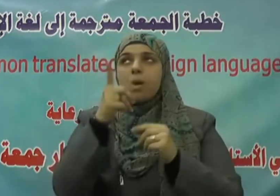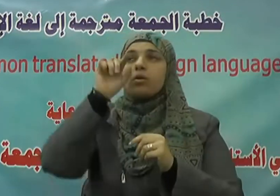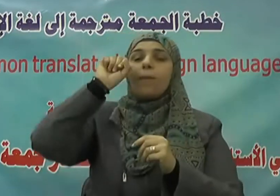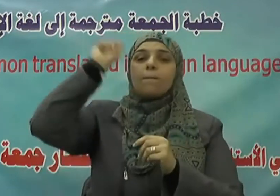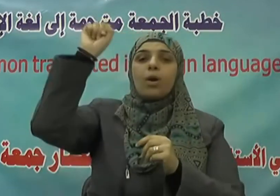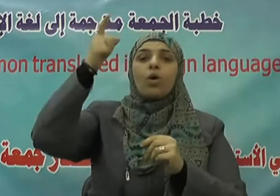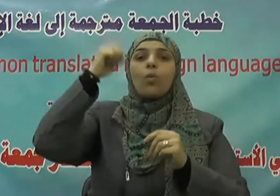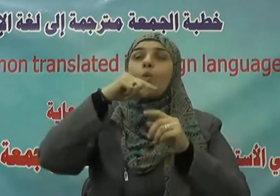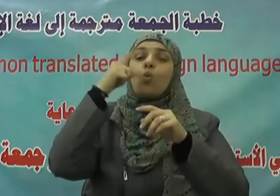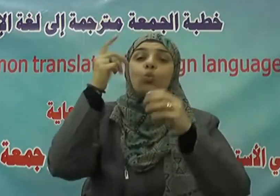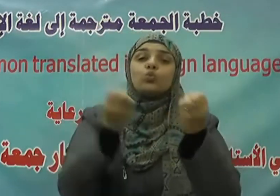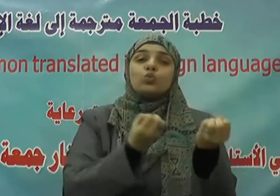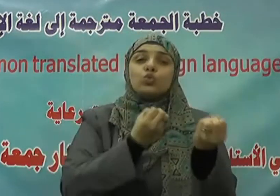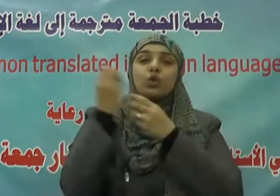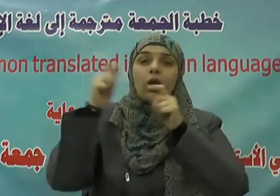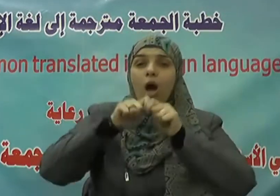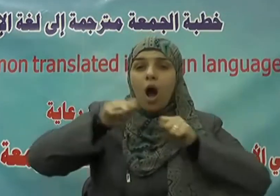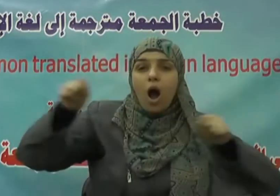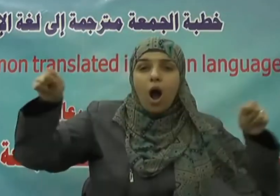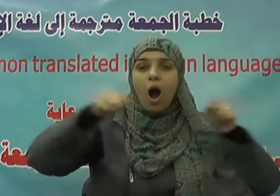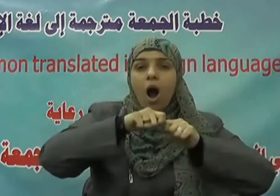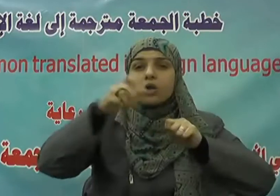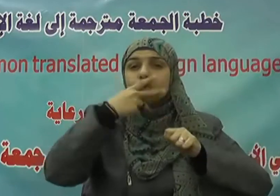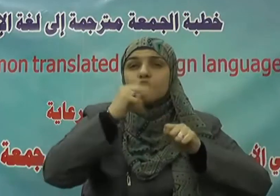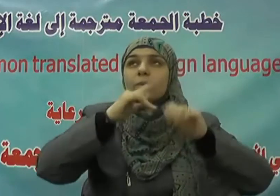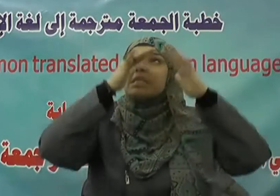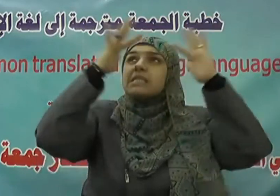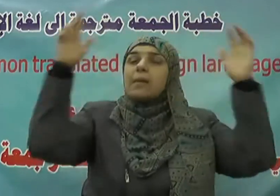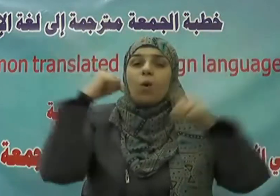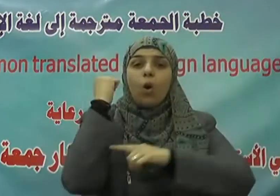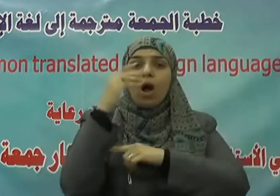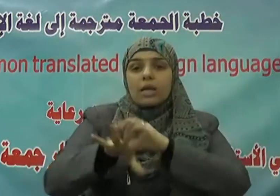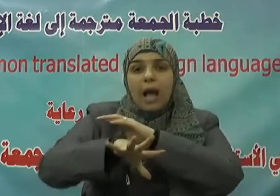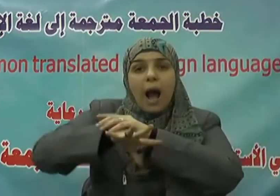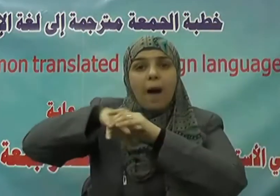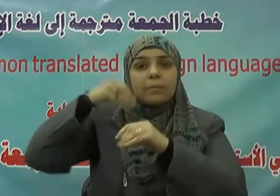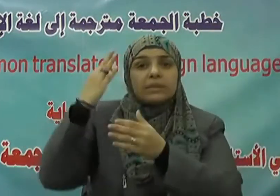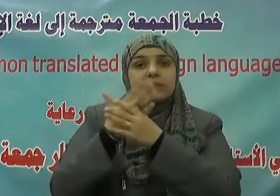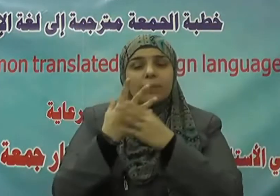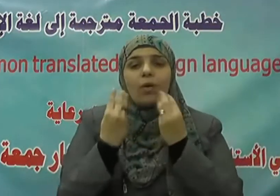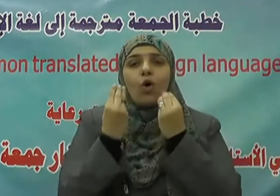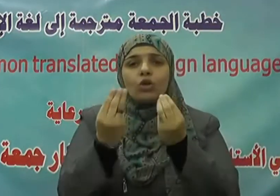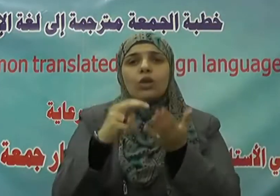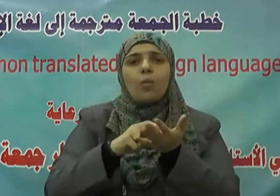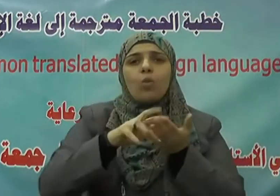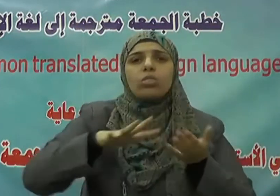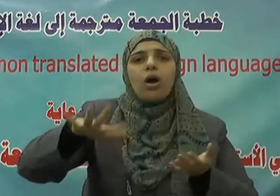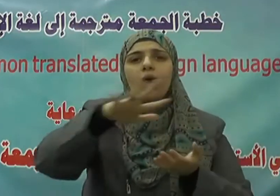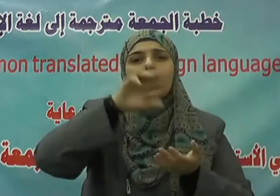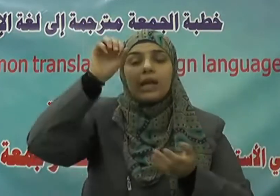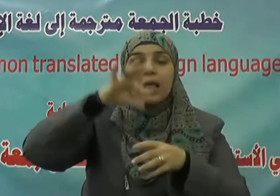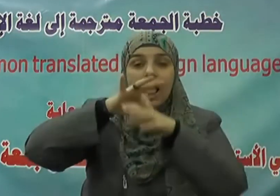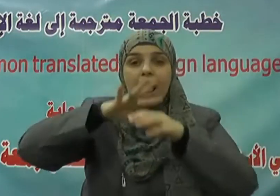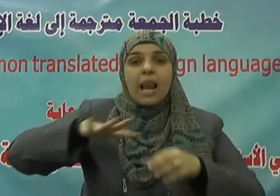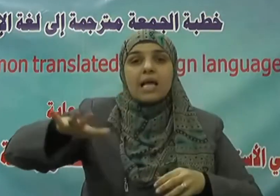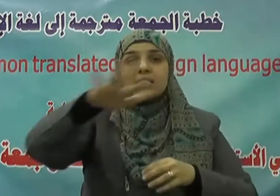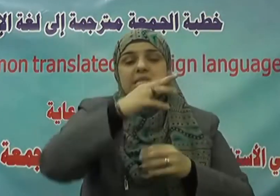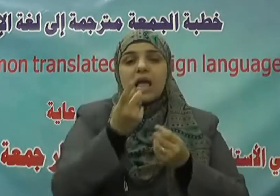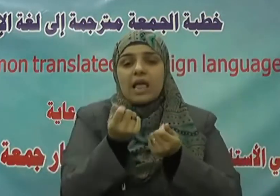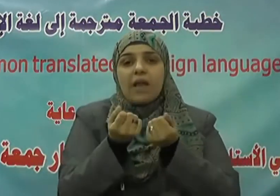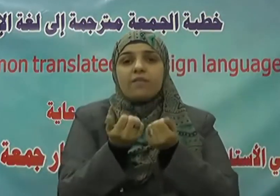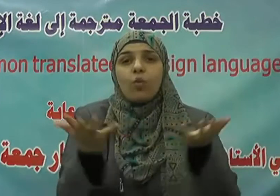عرضها السماوات والأرض أعدت للمتقين الذين ينفقون في